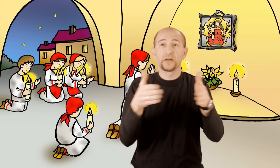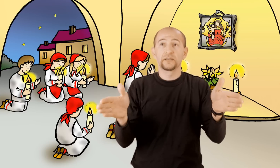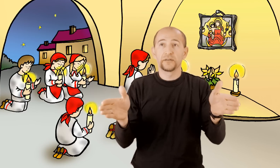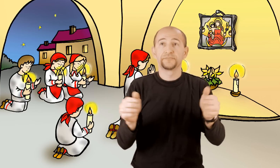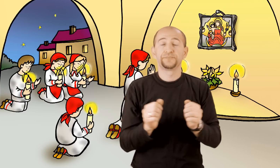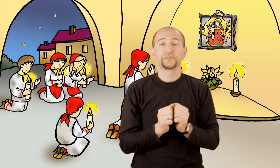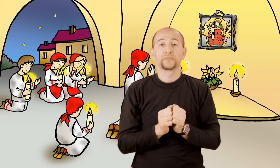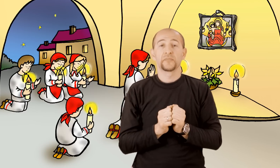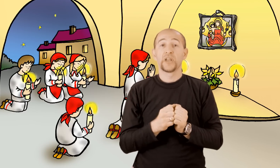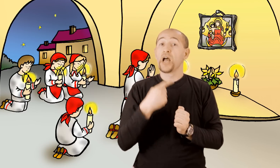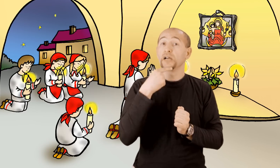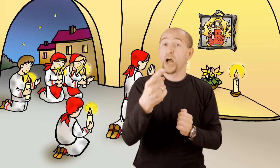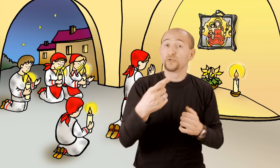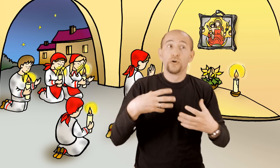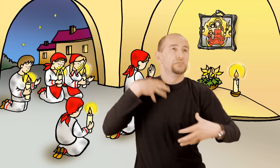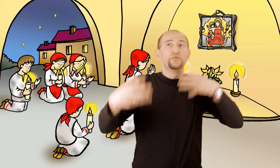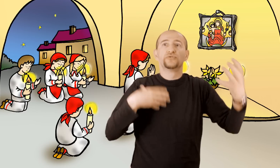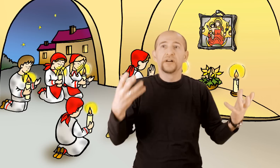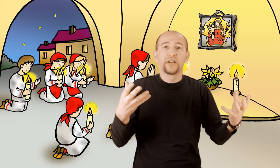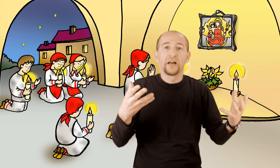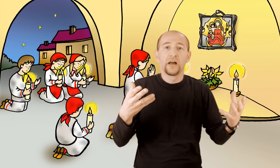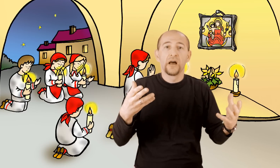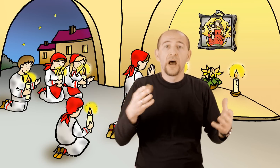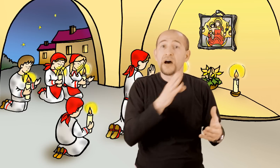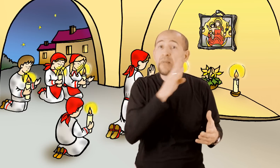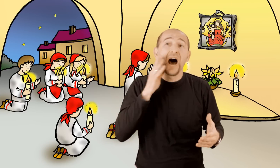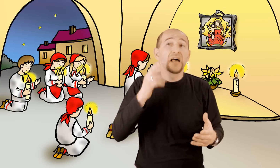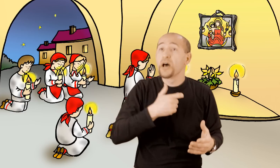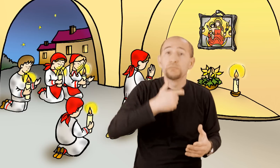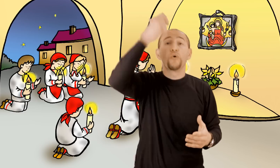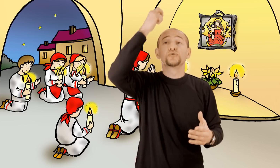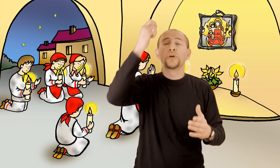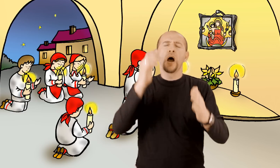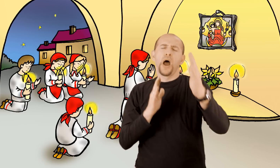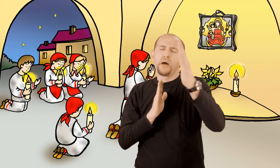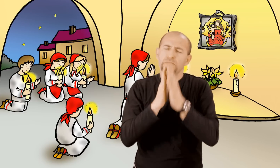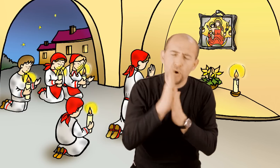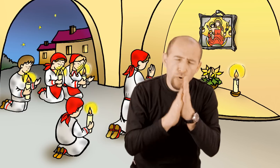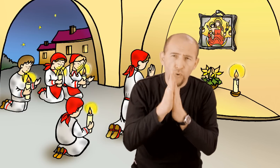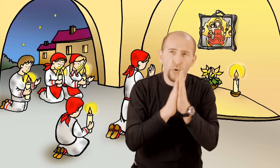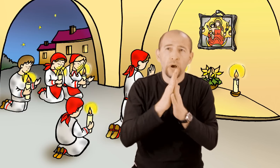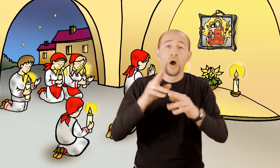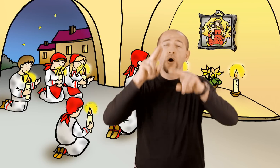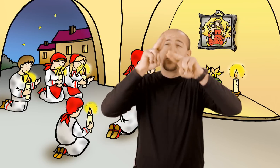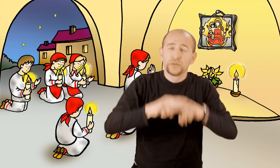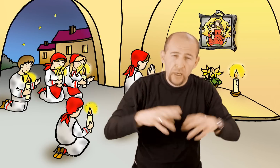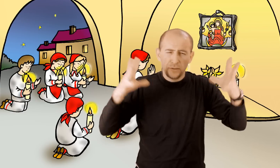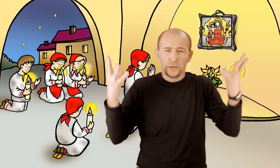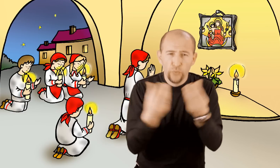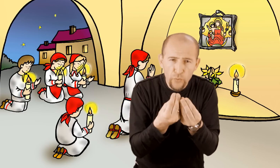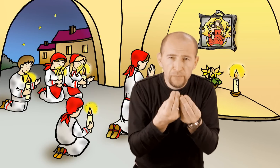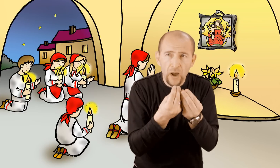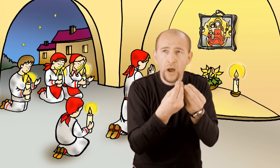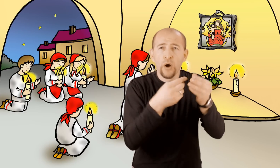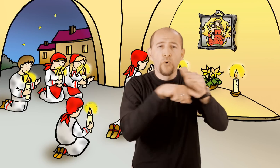vijekove I dolazi će k tebi hrvatske duše Da prime utjehu jadu svome Potporu